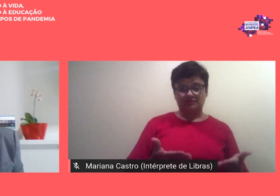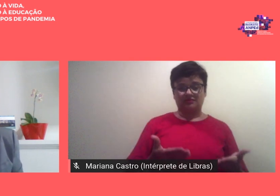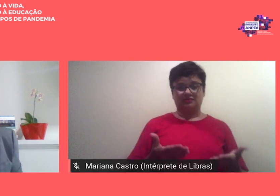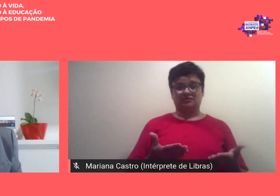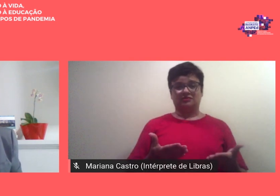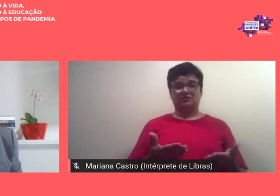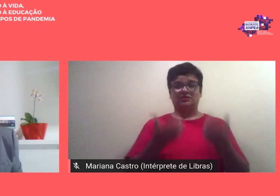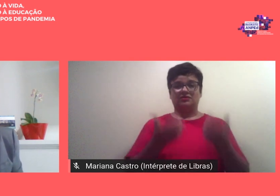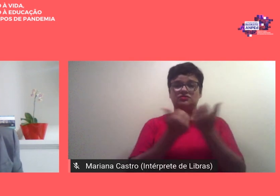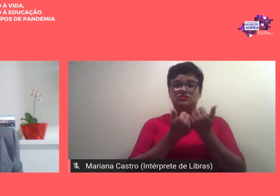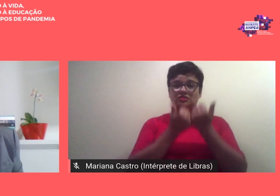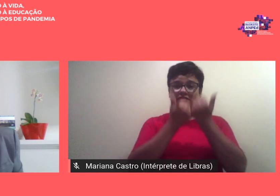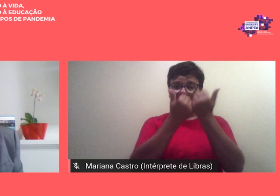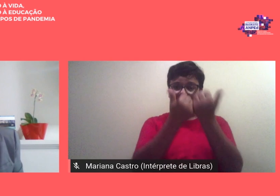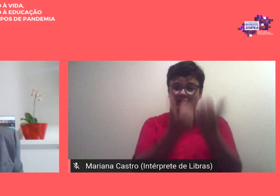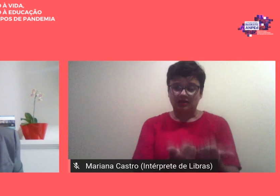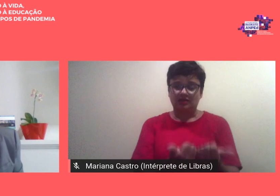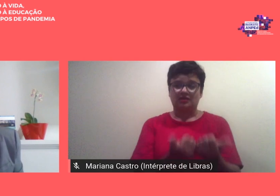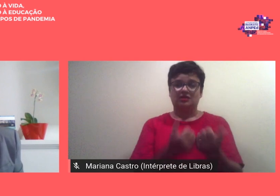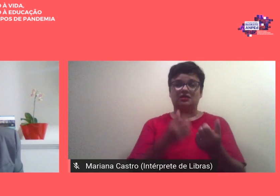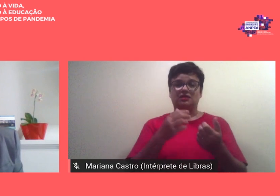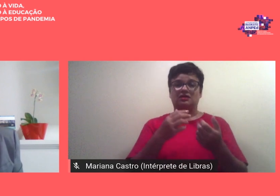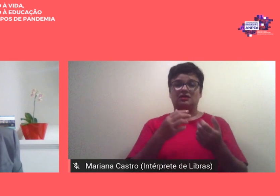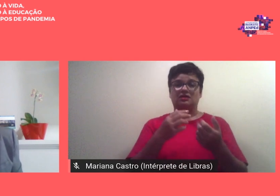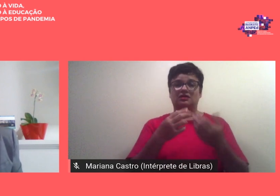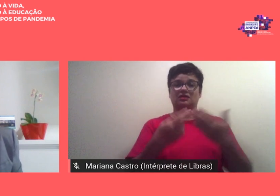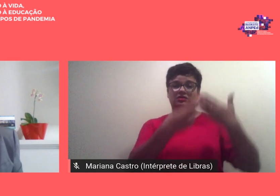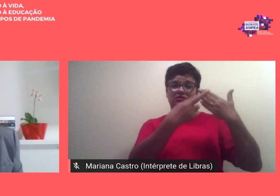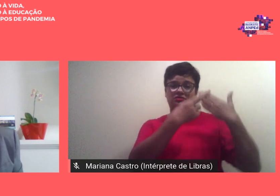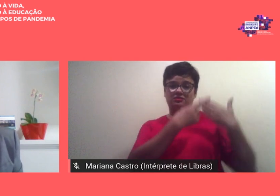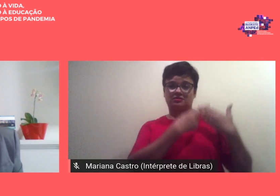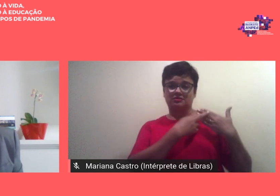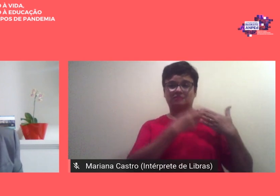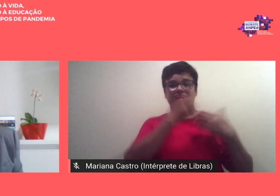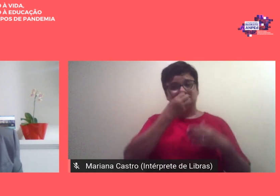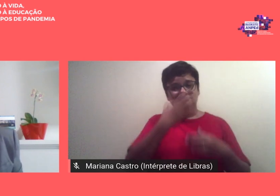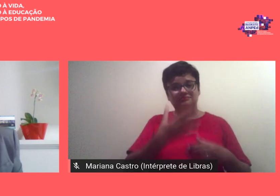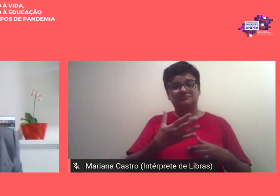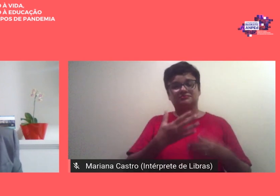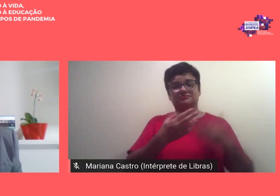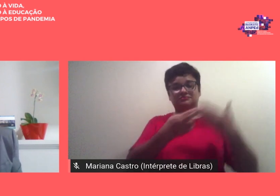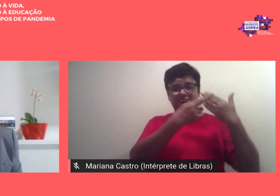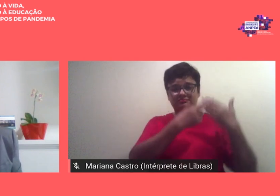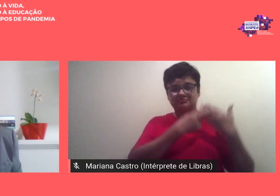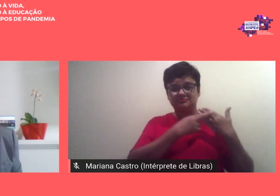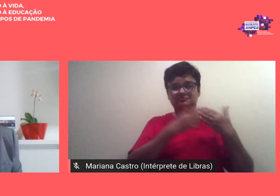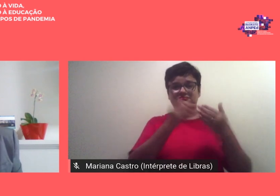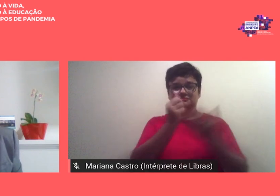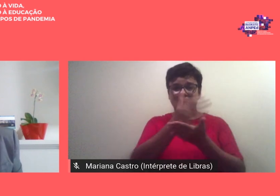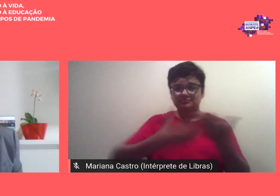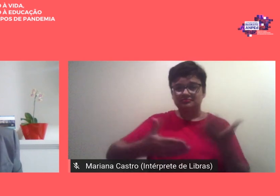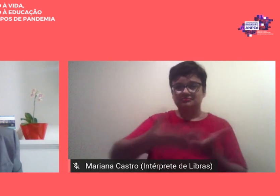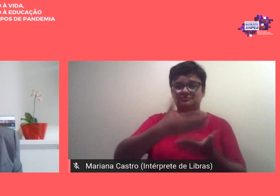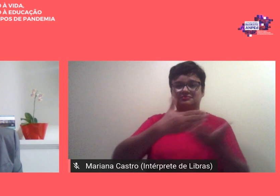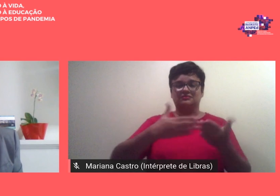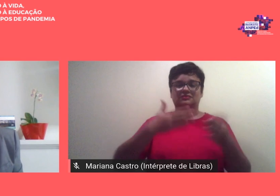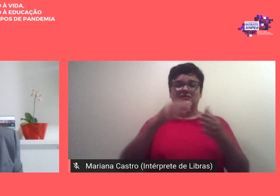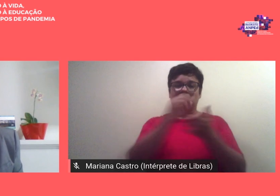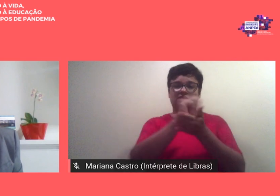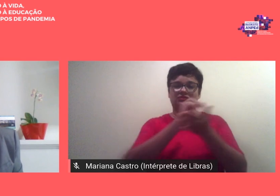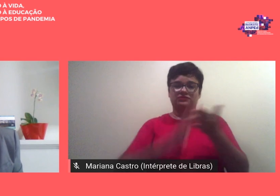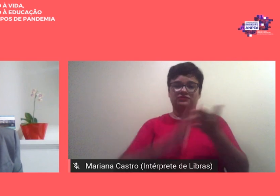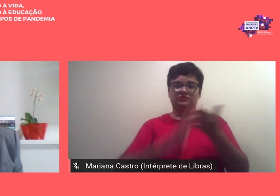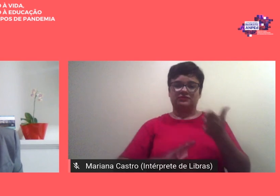solidário de partilha de realizações e responsabilidades com as atividades da associação